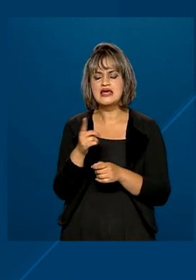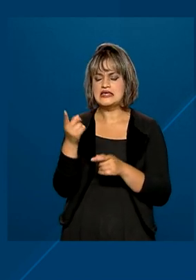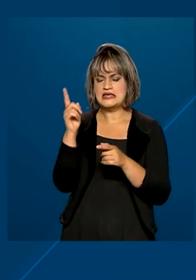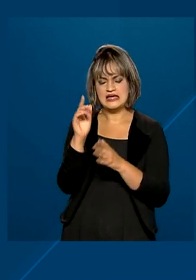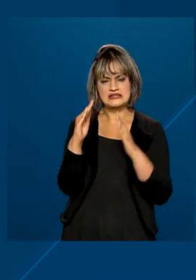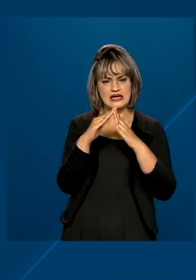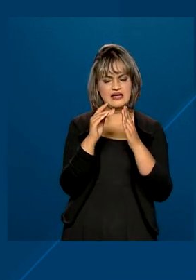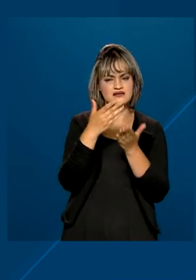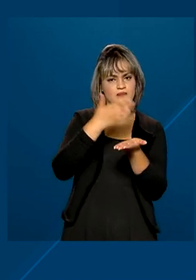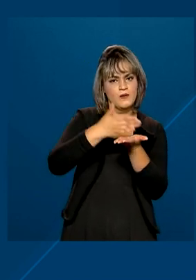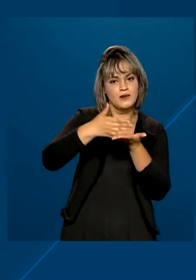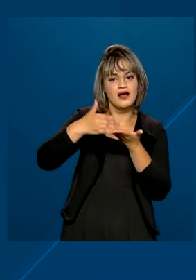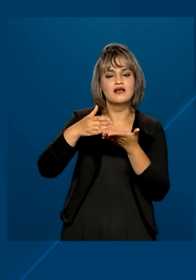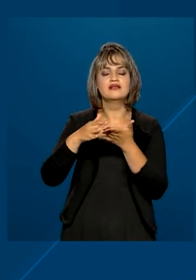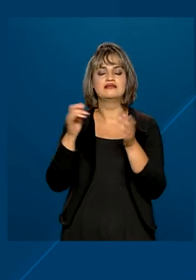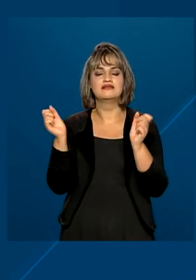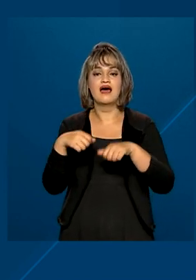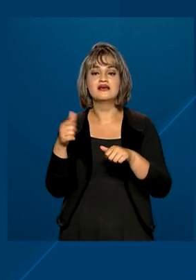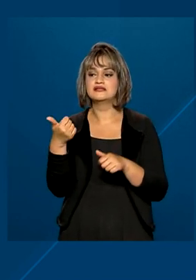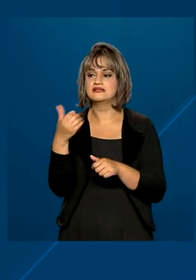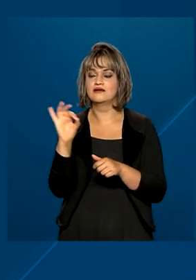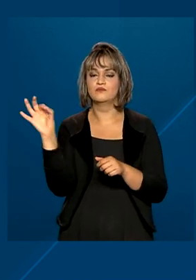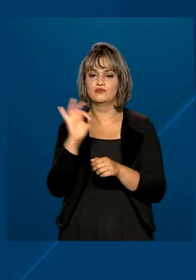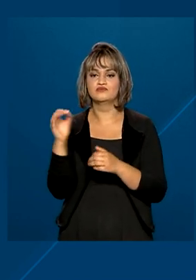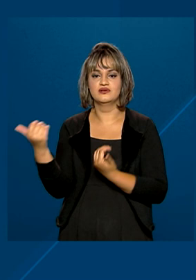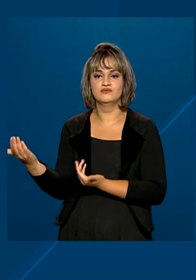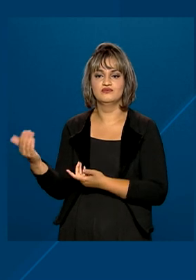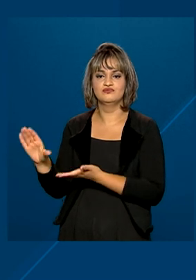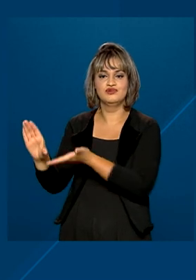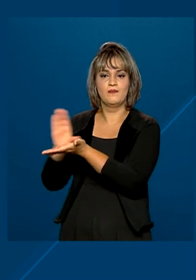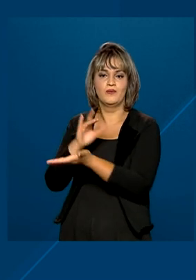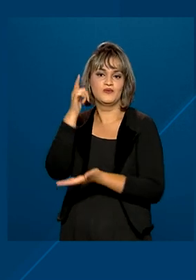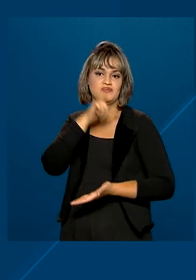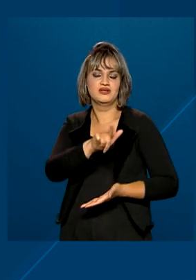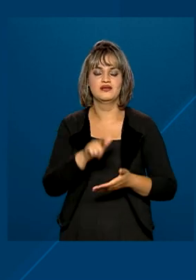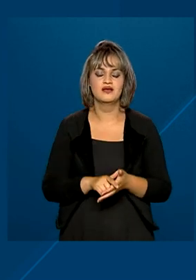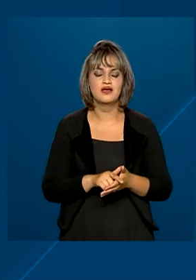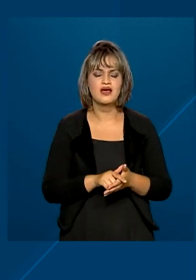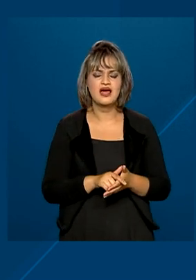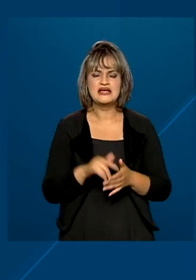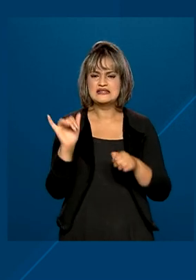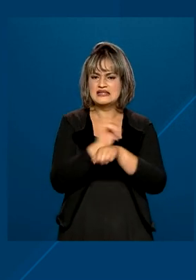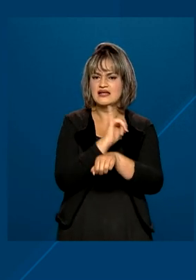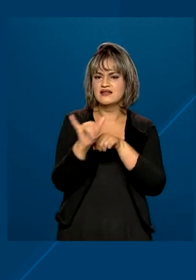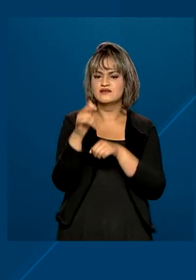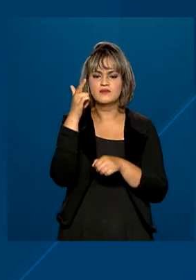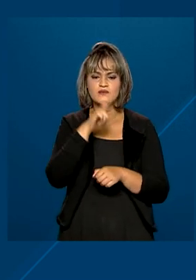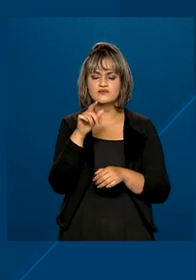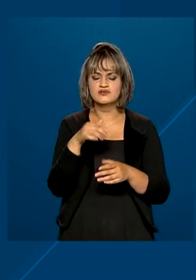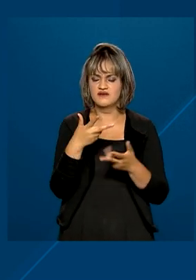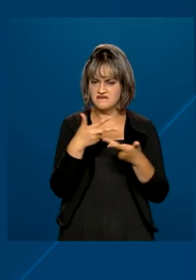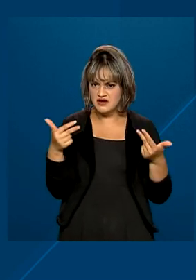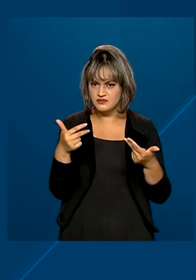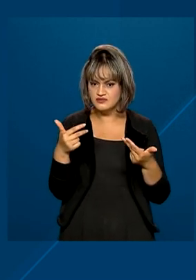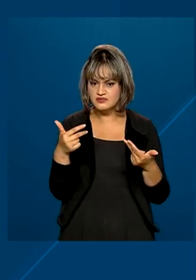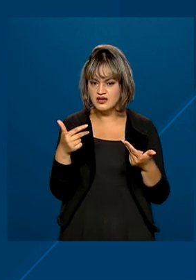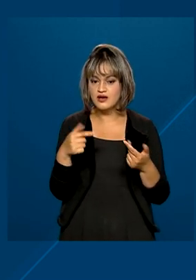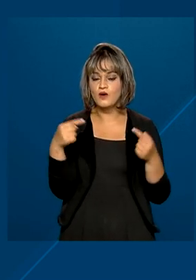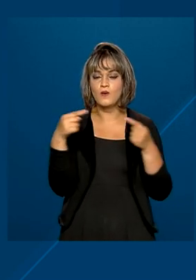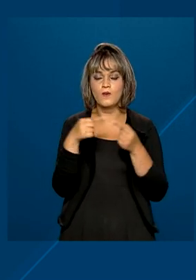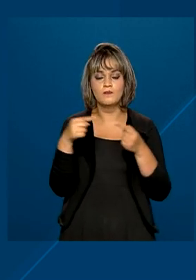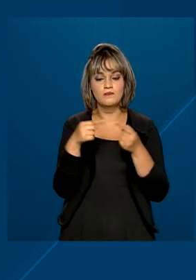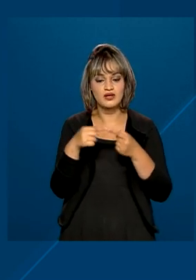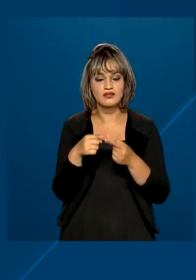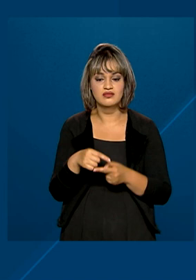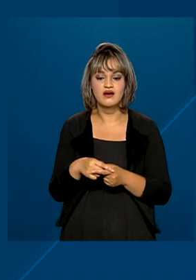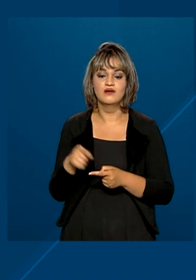pode chegar a até 100% do valor do bem. Os recursos para financiar os subsídios do Habit Seguro virão do Fundo